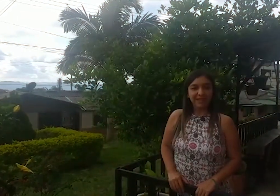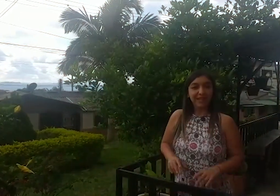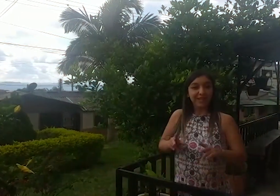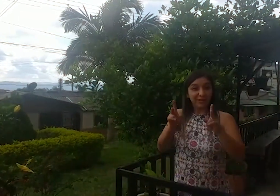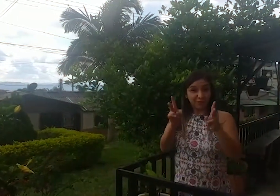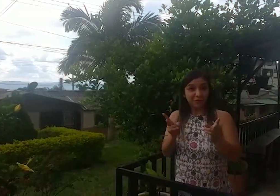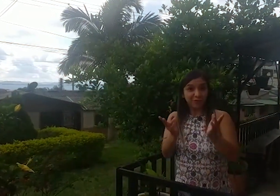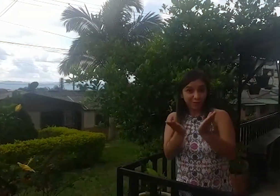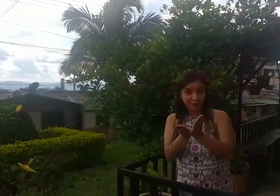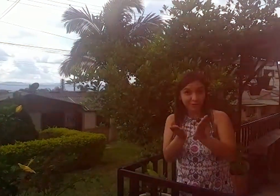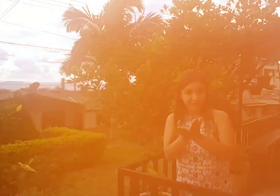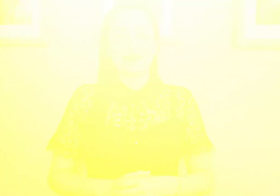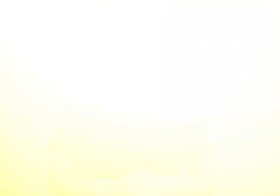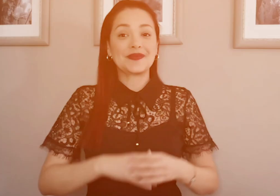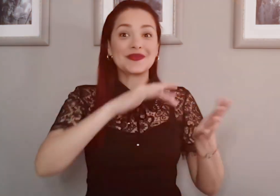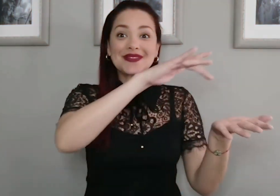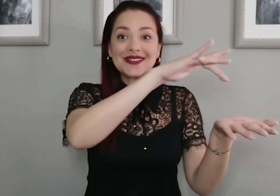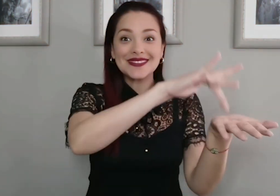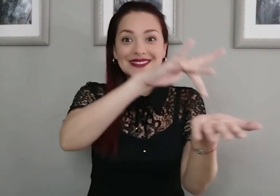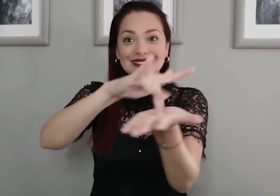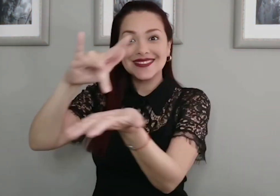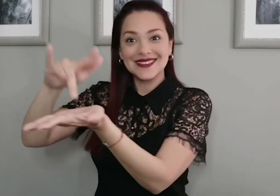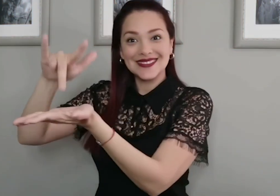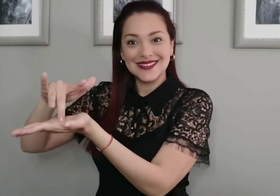Estudiantes Participativas